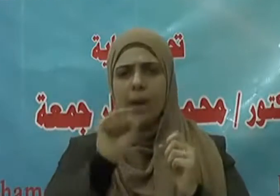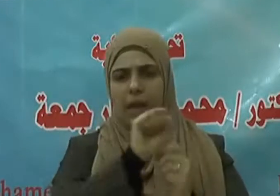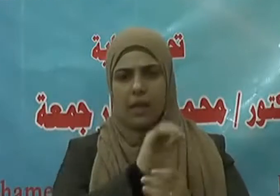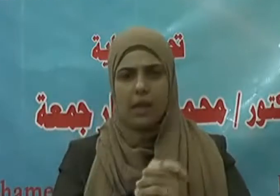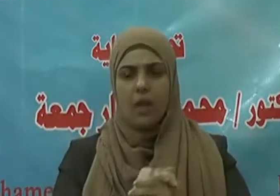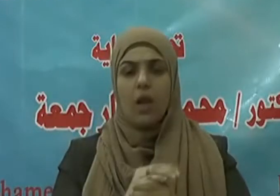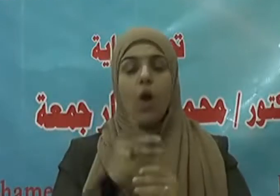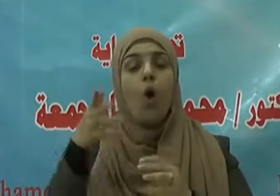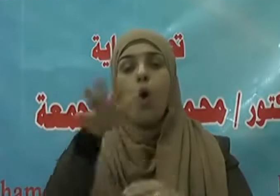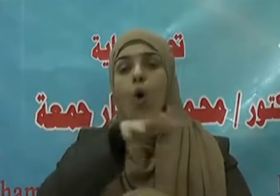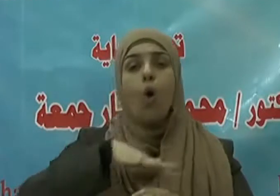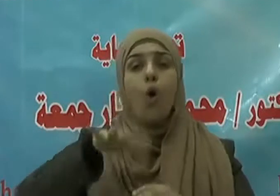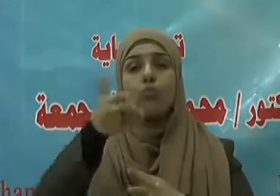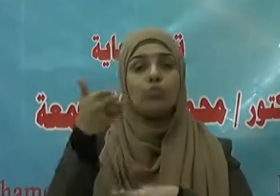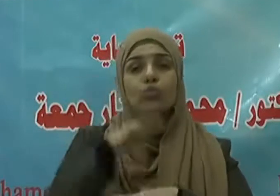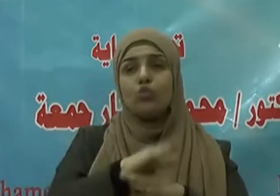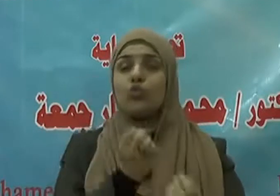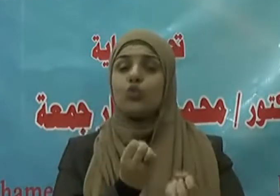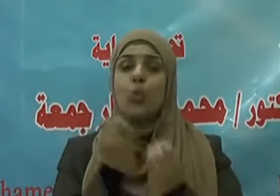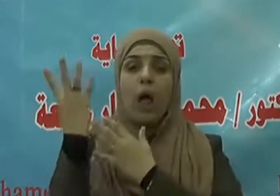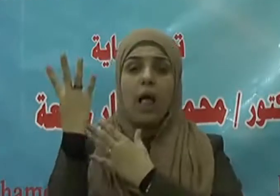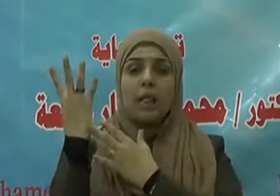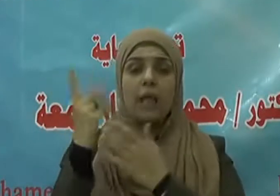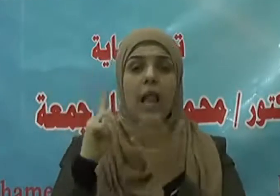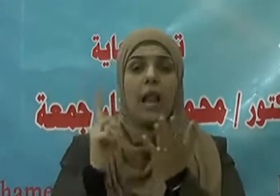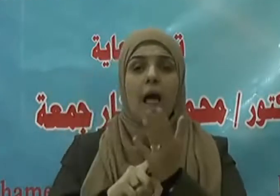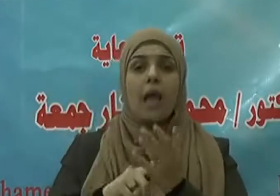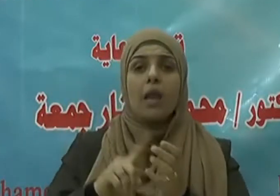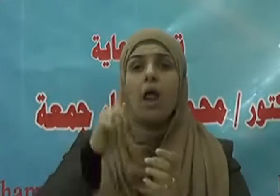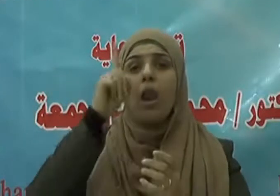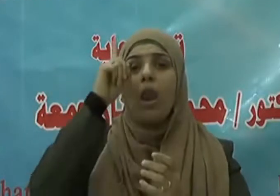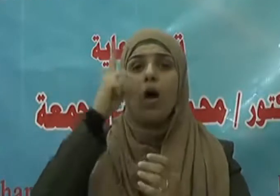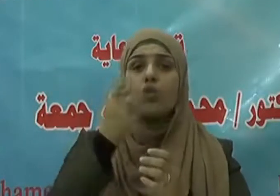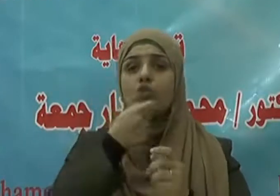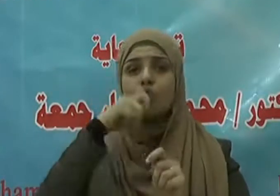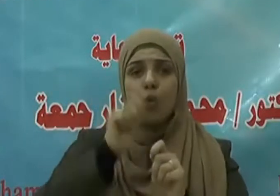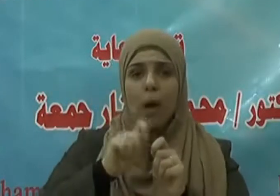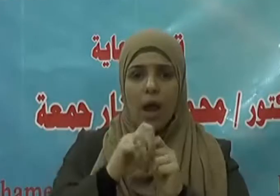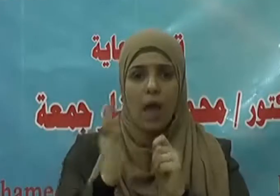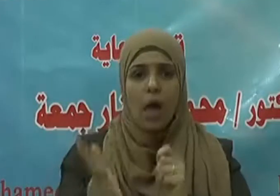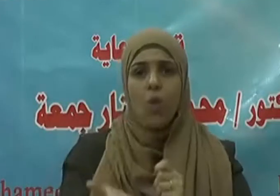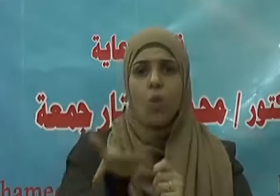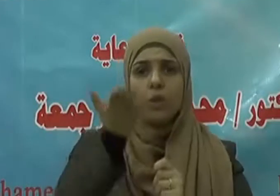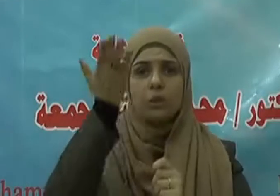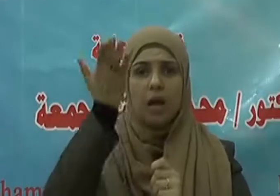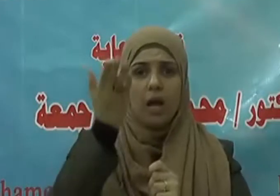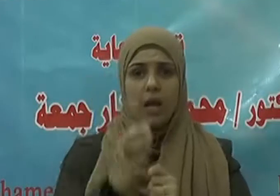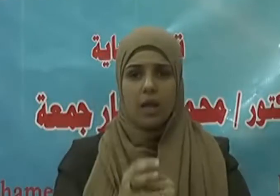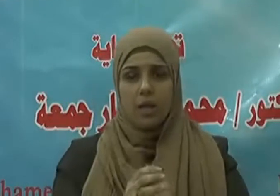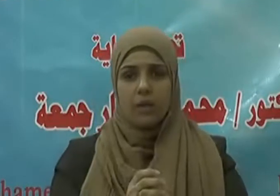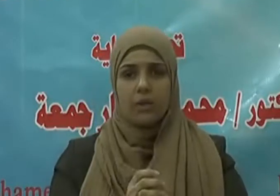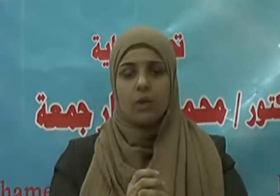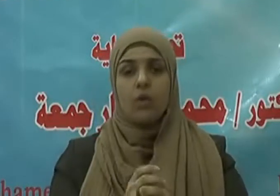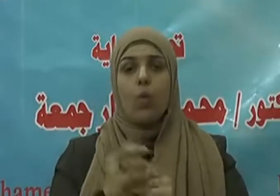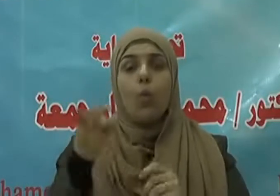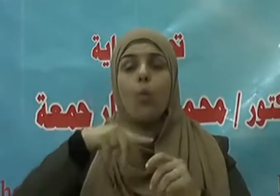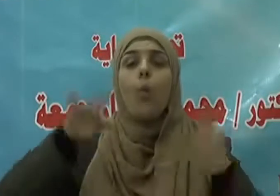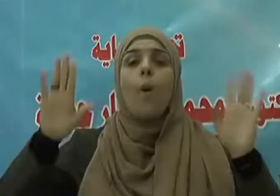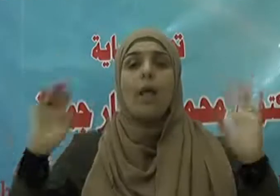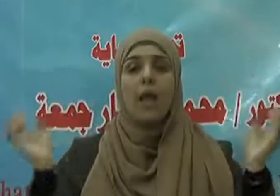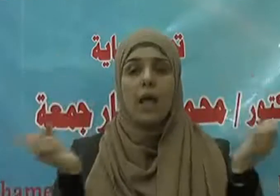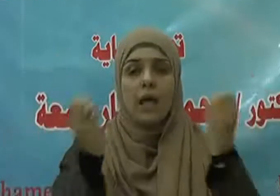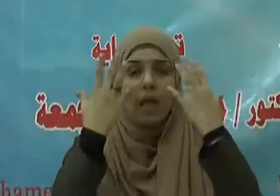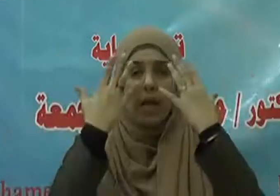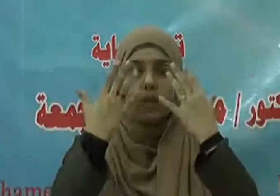وأموالهم بأن لهم الجنة والشهادة في سبيل الله تعالى أقسام